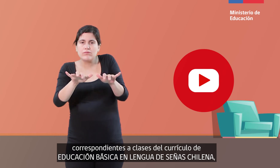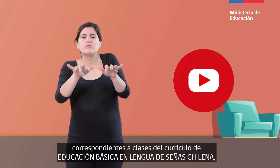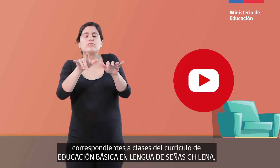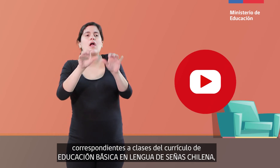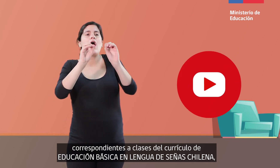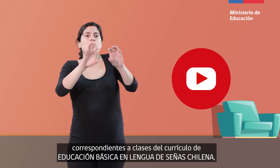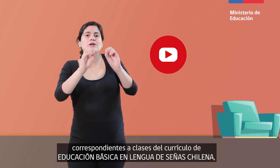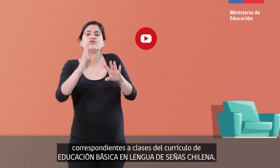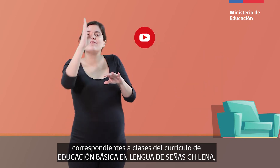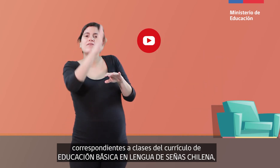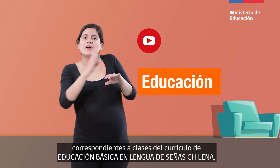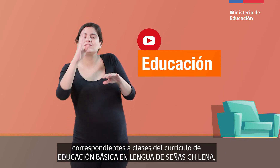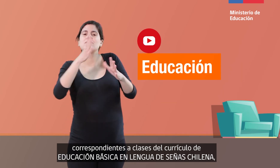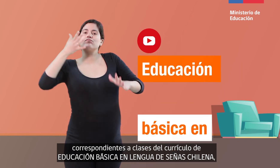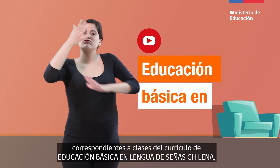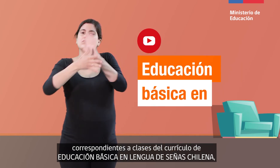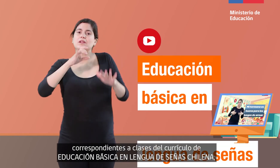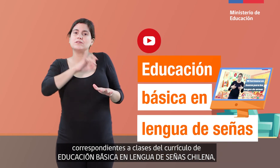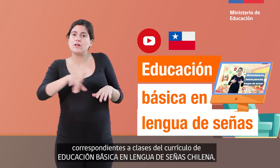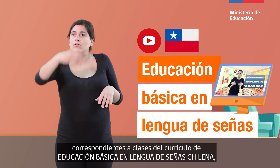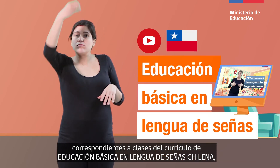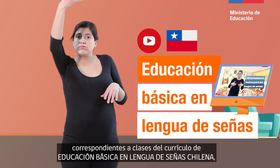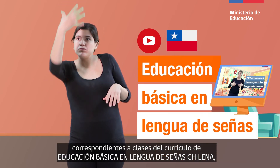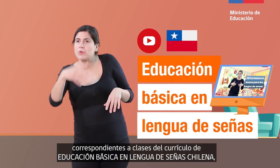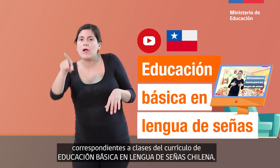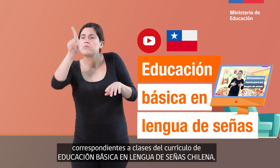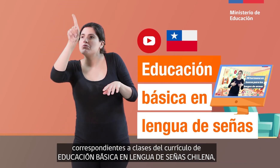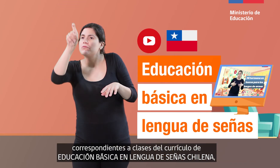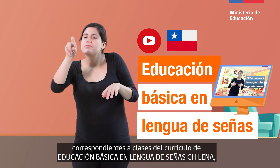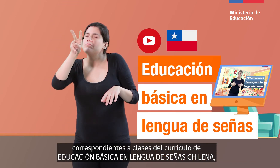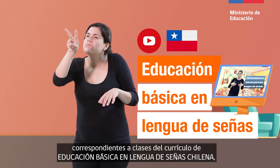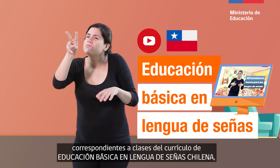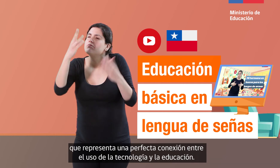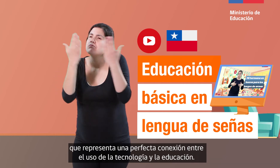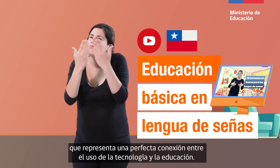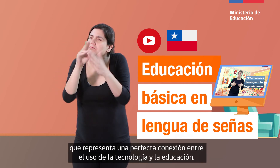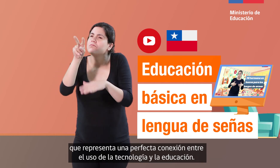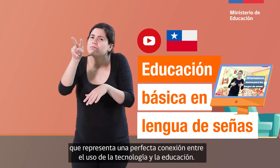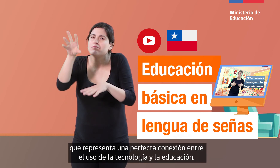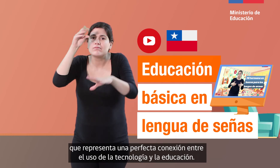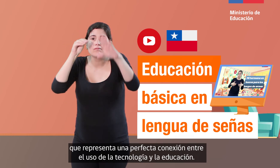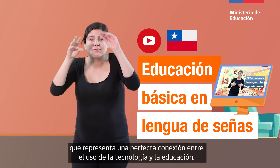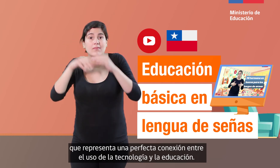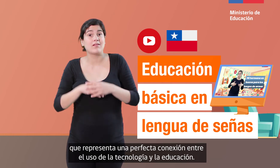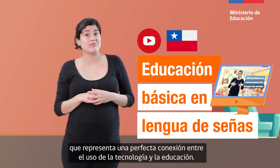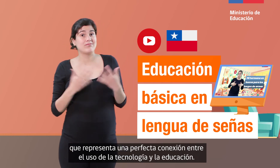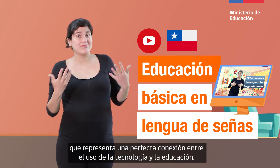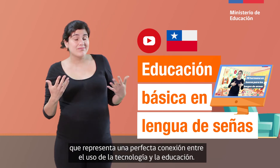Currículo de Educación Básica en Lengua de Señas Chilena, que representa una perfecta conexión entre el